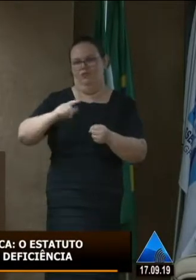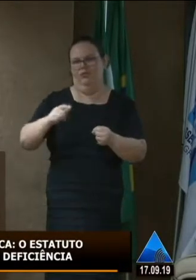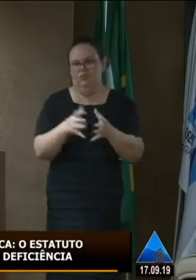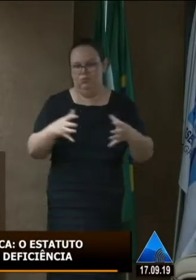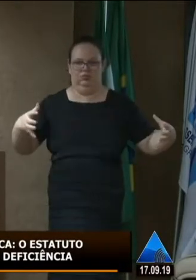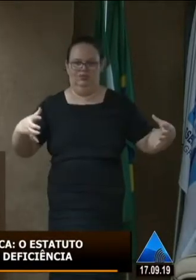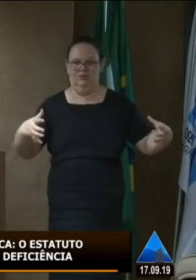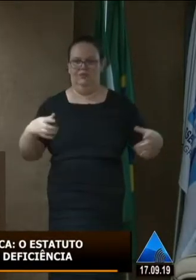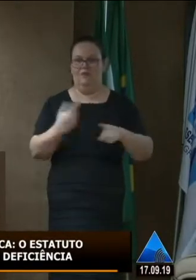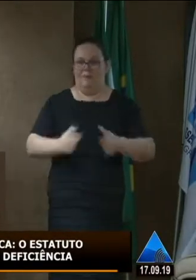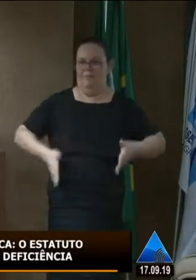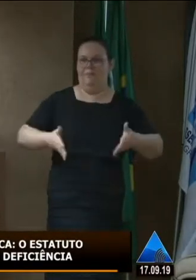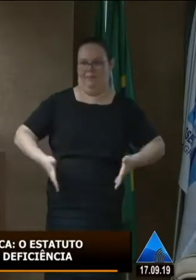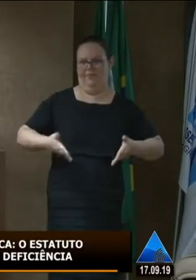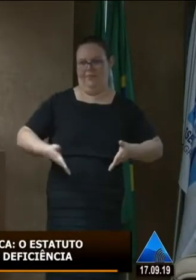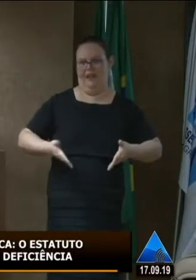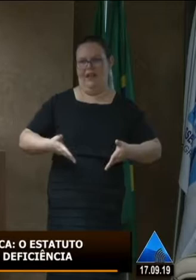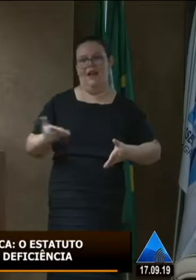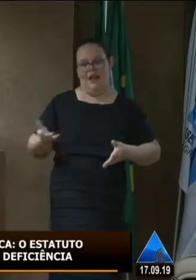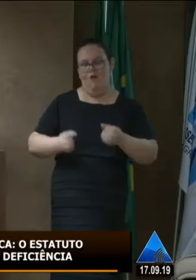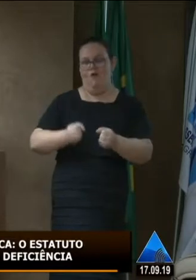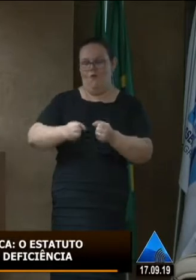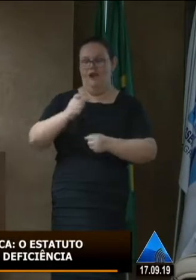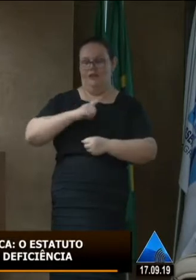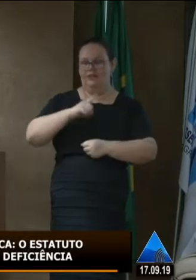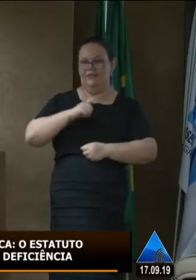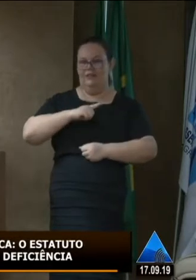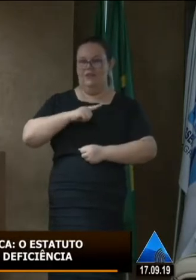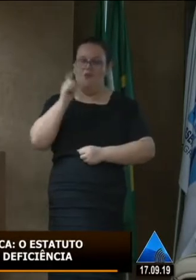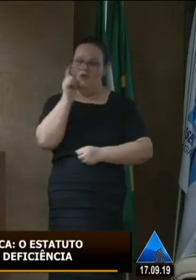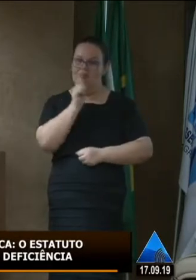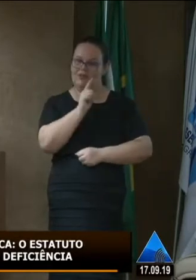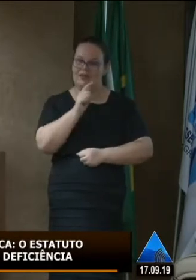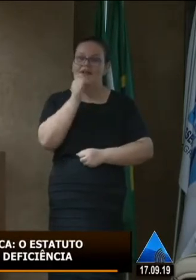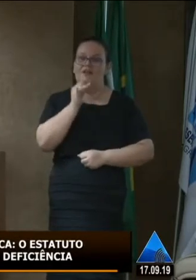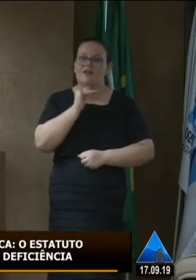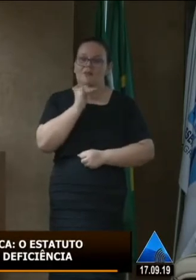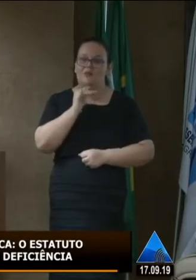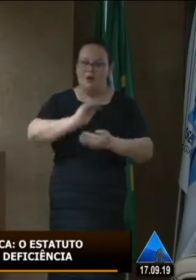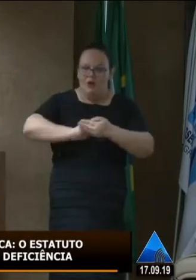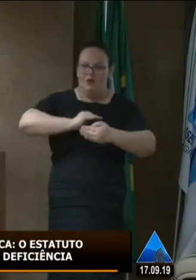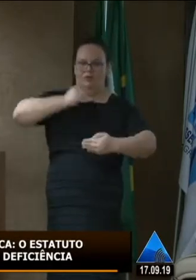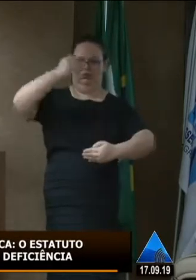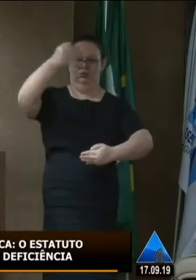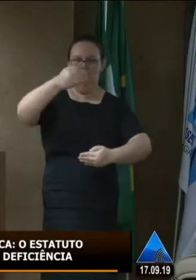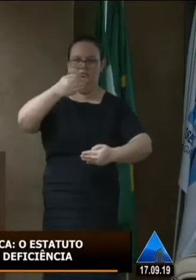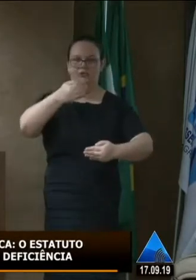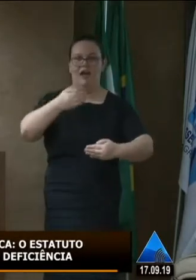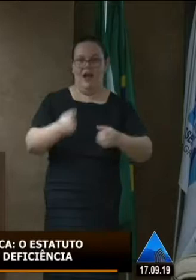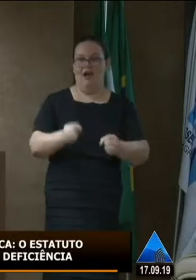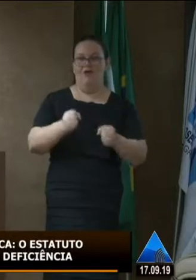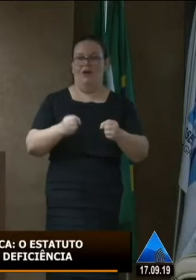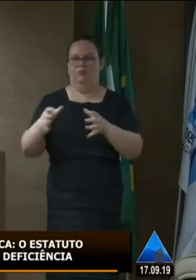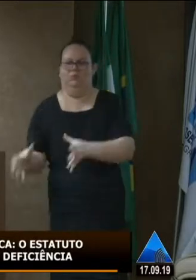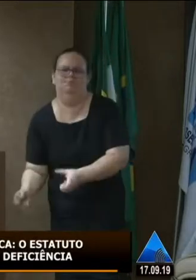que cabe na mala o carro é dessa altura e a cadeira é dessa aí como é que você faz uma força desgraçada